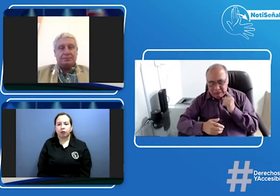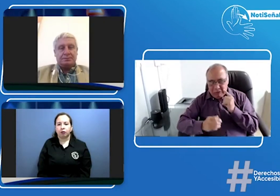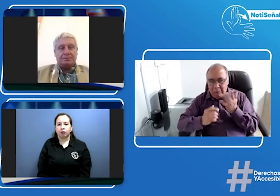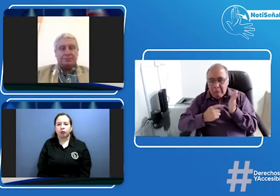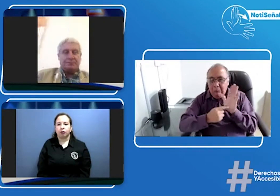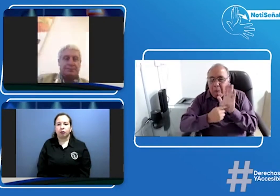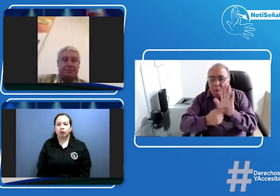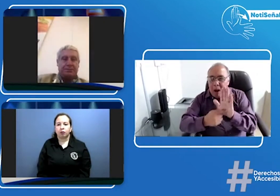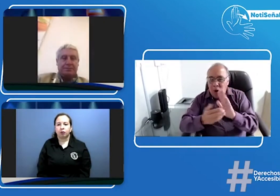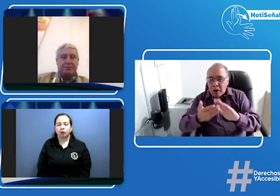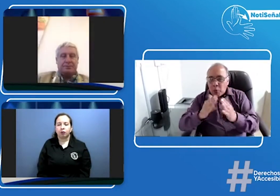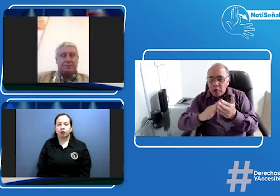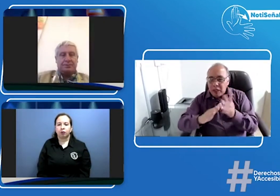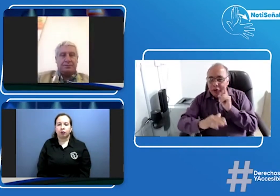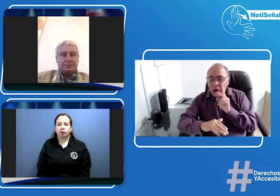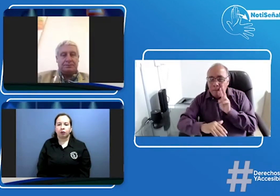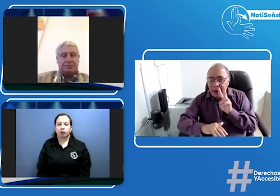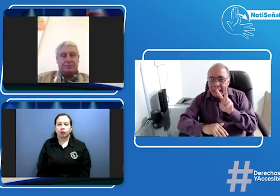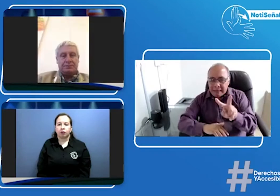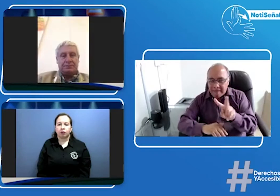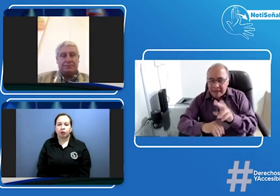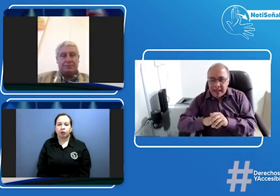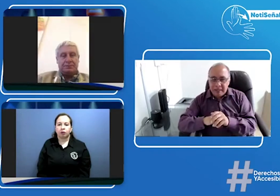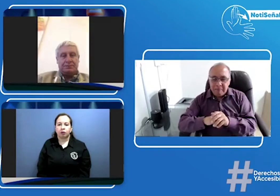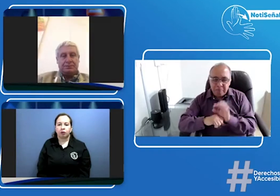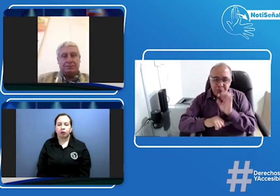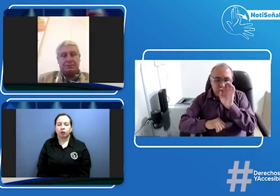un CRC en Risaralda entonces para que ustedes lo puedan ver